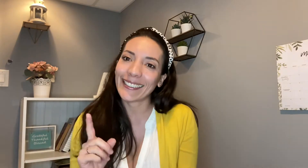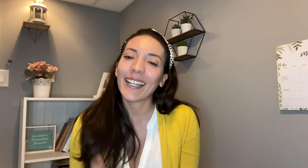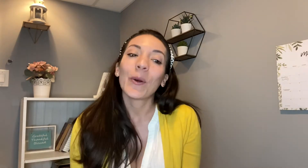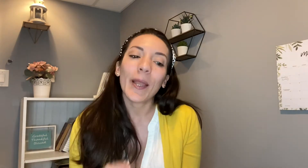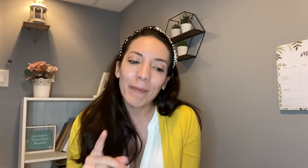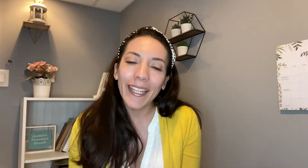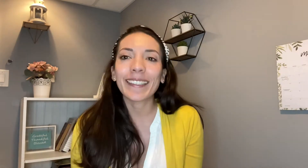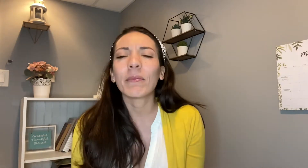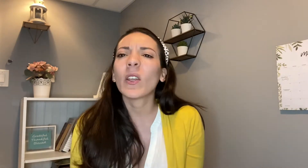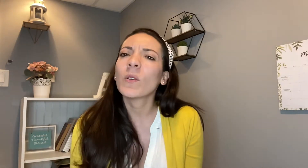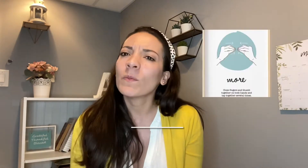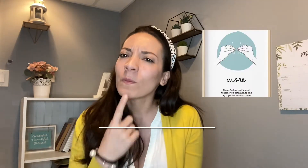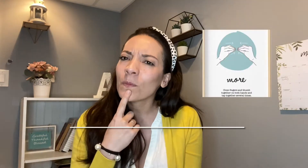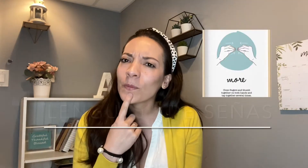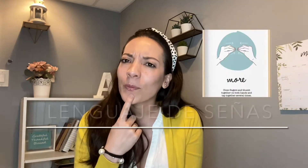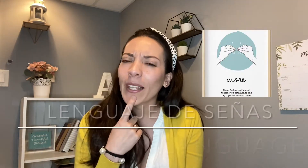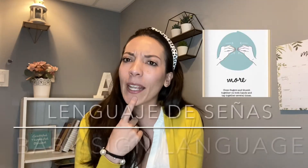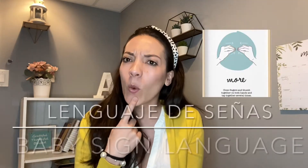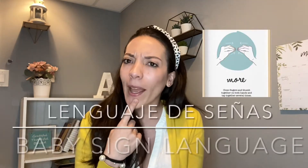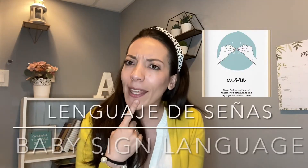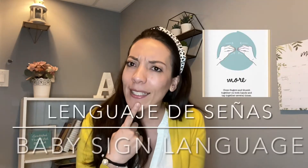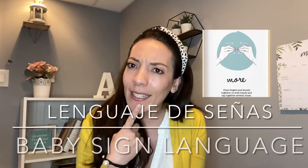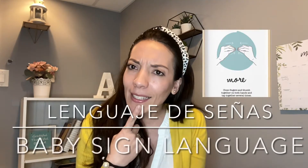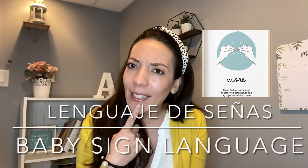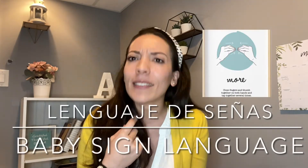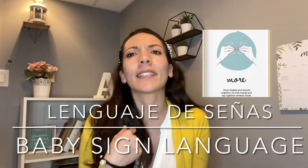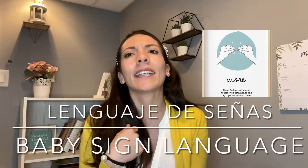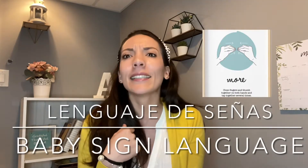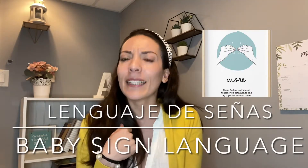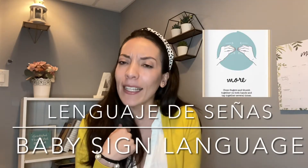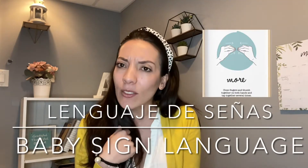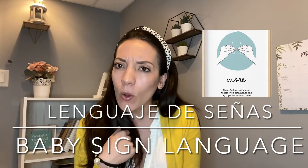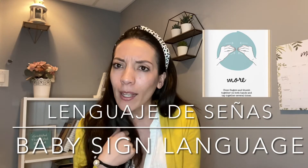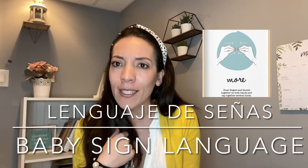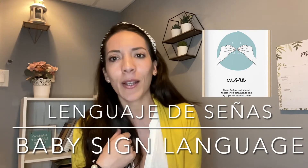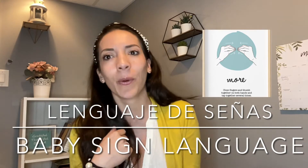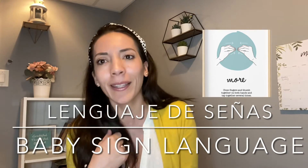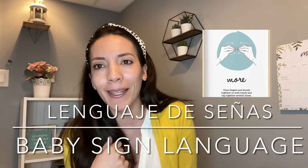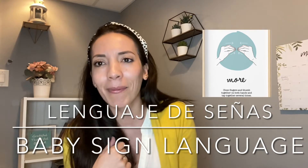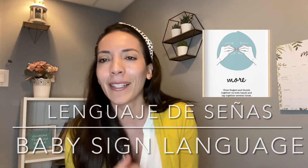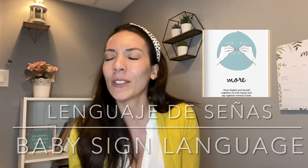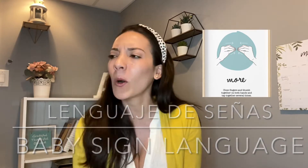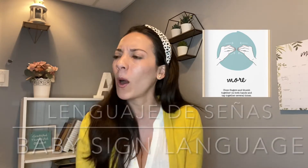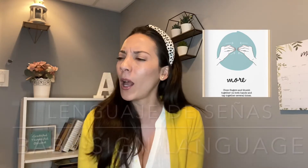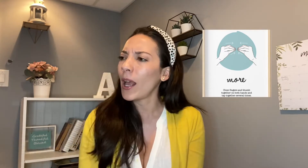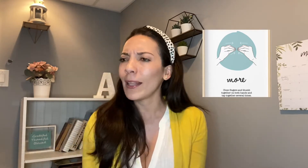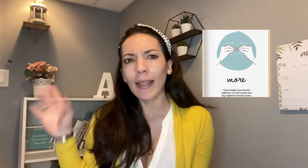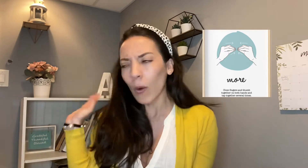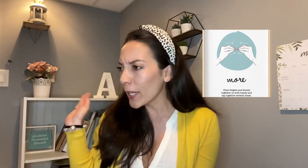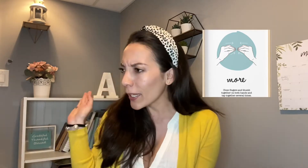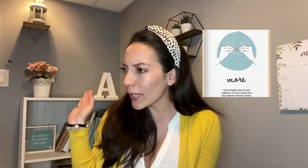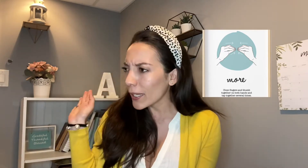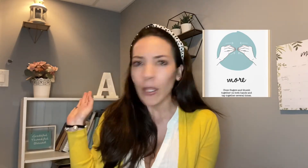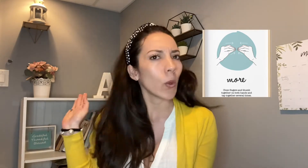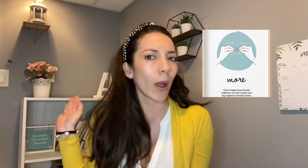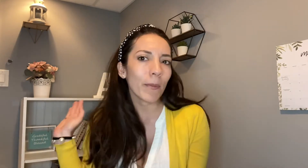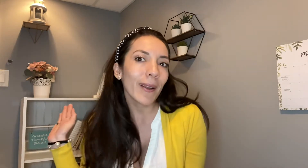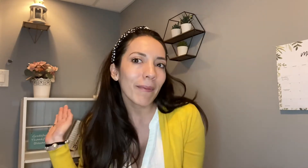una amiga así me dijo lenguaje de señas qué es eso angie cuéntame y yo lauri no hay problema